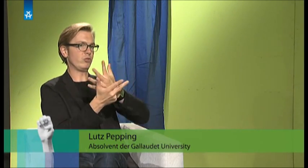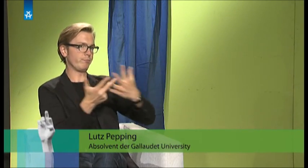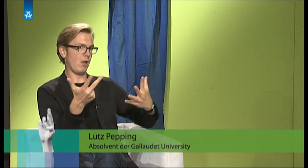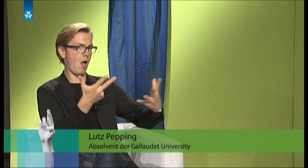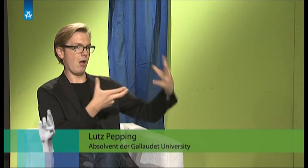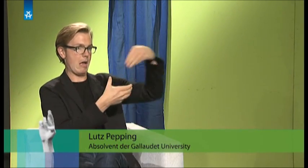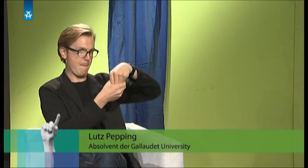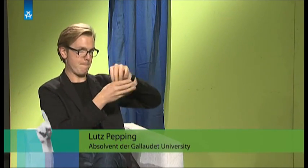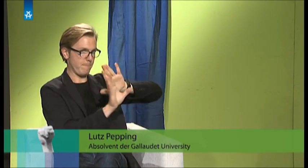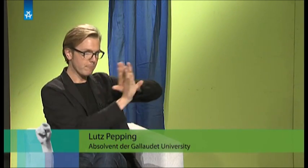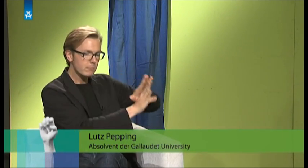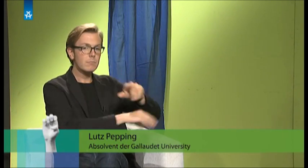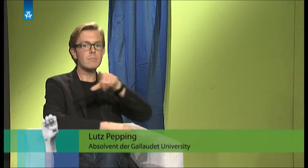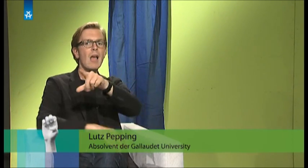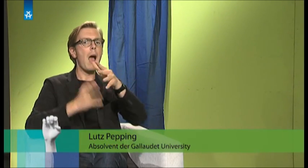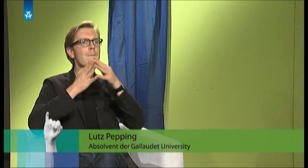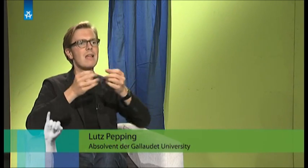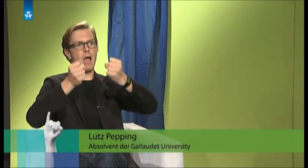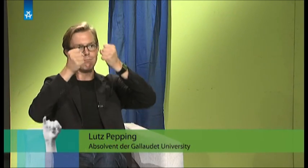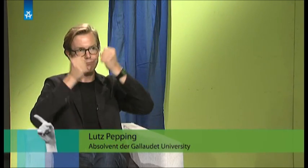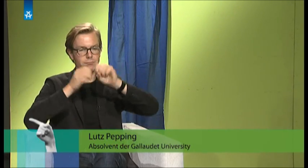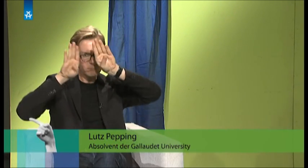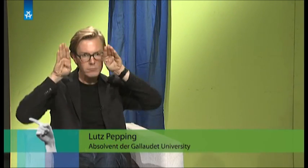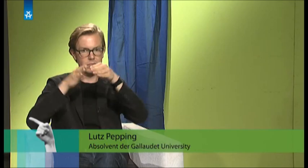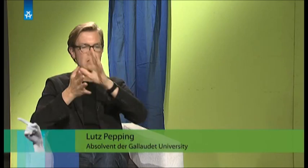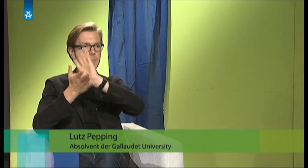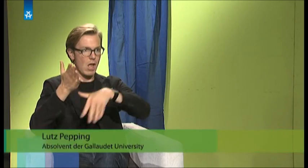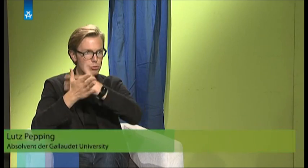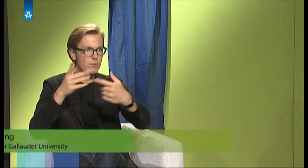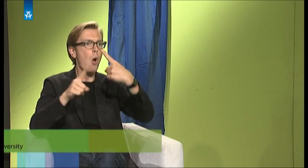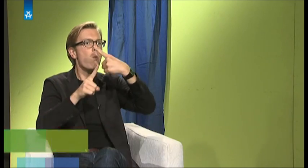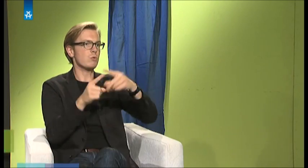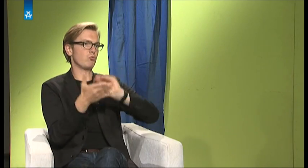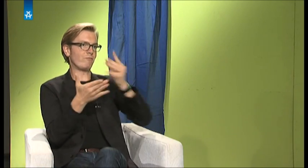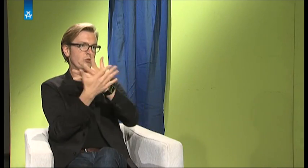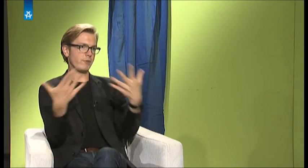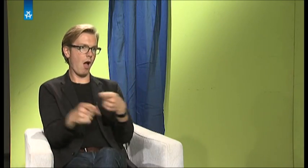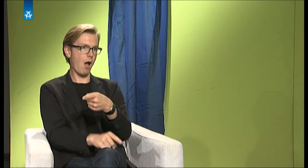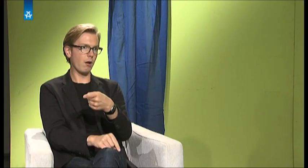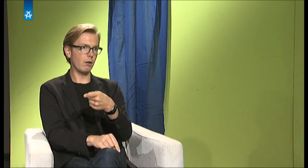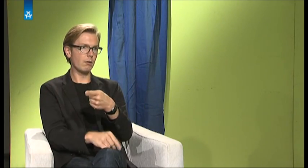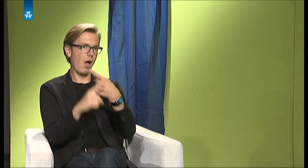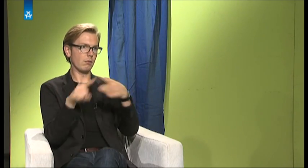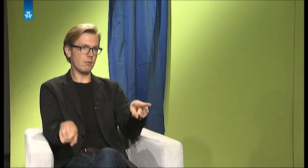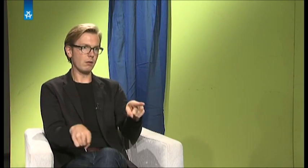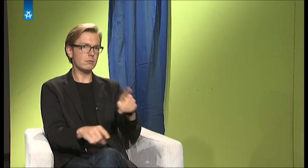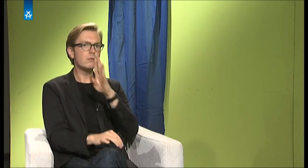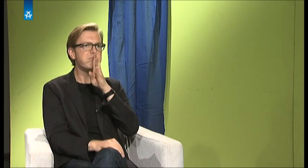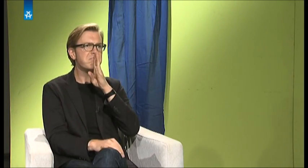anders gelebt. Das bedeutet Gebärdensprache, Lautsprache und Schriftsprache. Das ist das Bilinguale Konzept, beziehungsweise das, was in dem Konzept in Hamburg beinhaltet